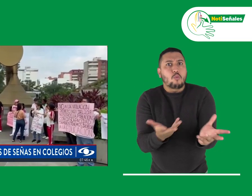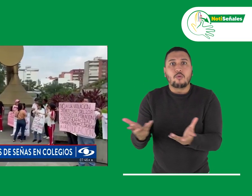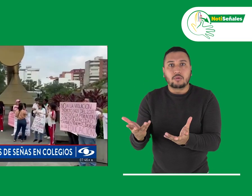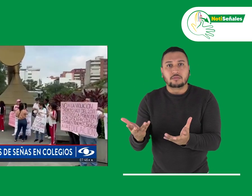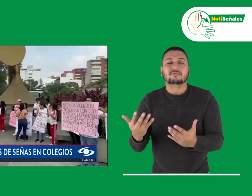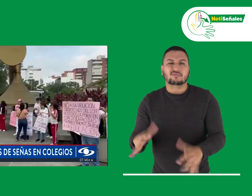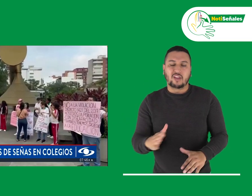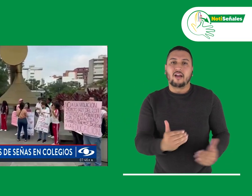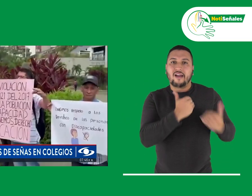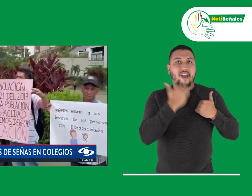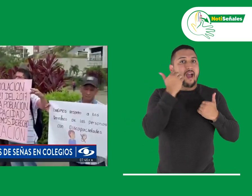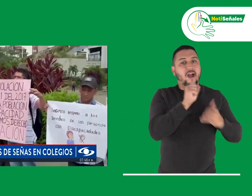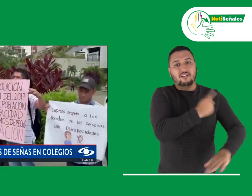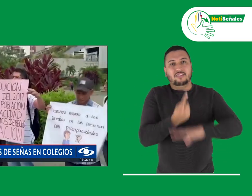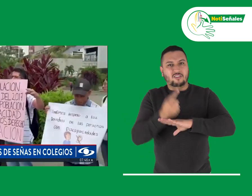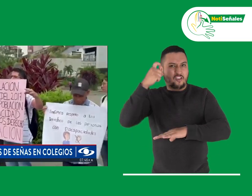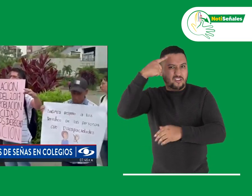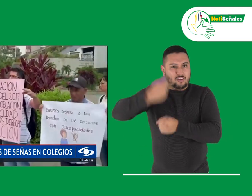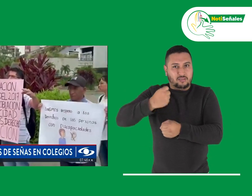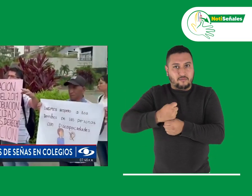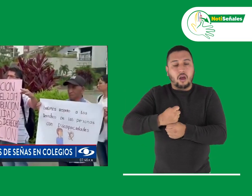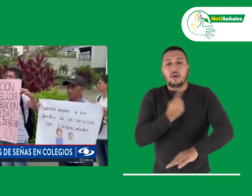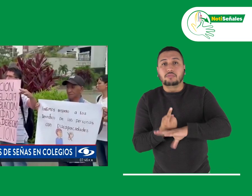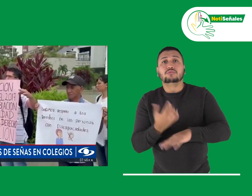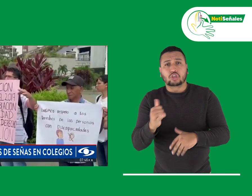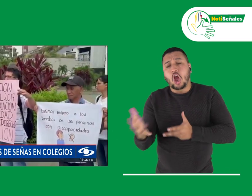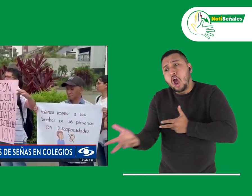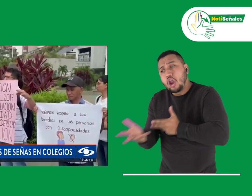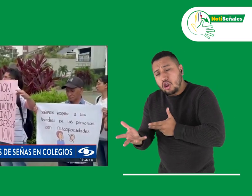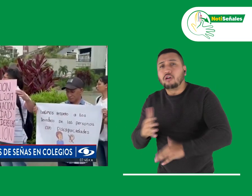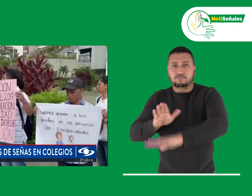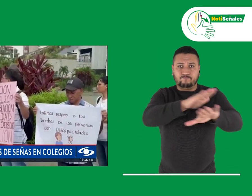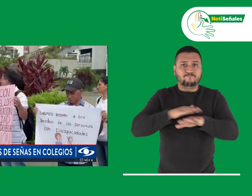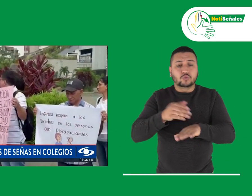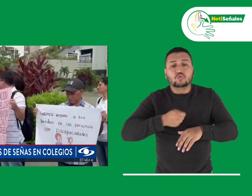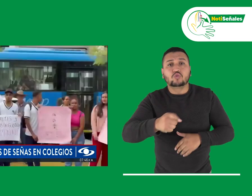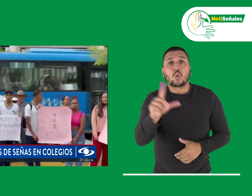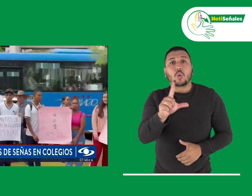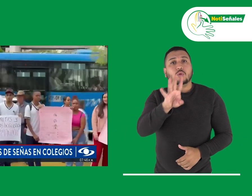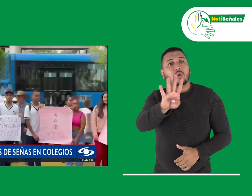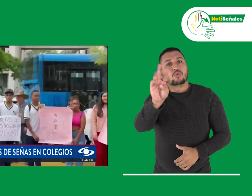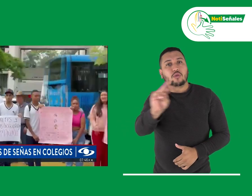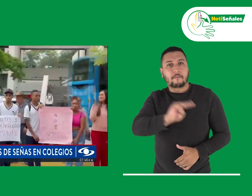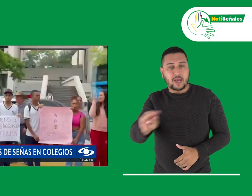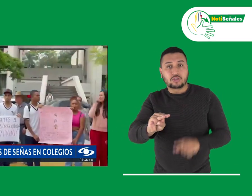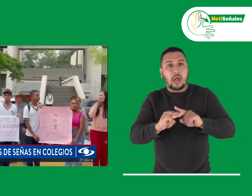recibir sus clases. En las últimas horas, la funcionaria encargada dio a conocer que luego de dialogar se acordó que a partir del próximo lunes 4 de marzo